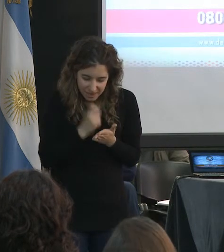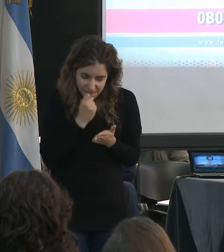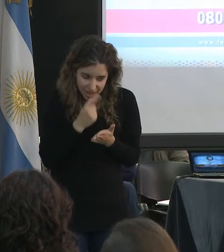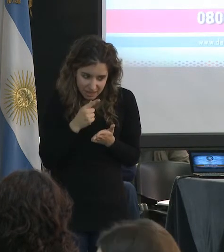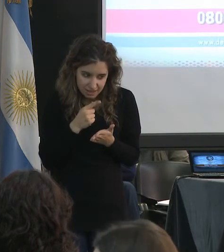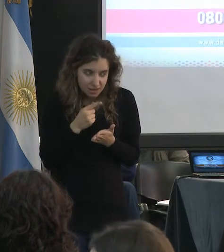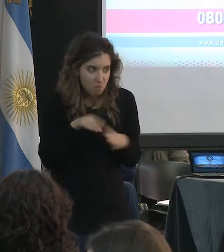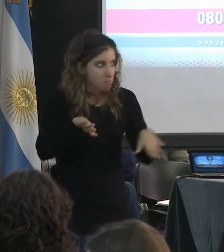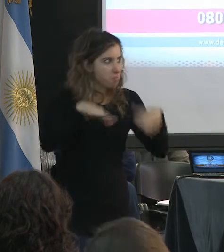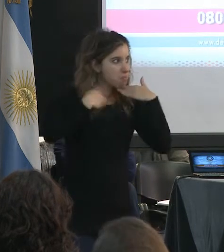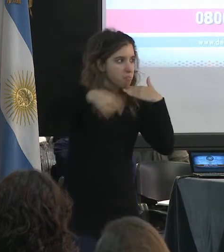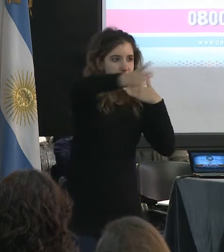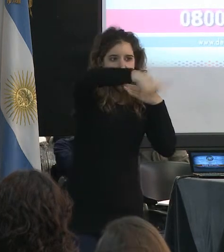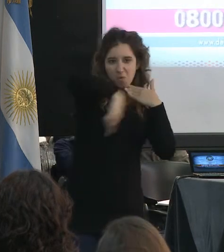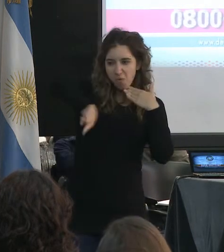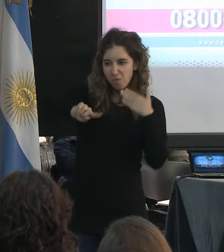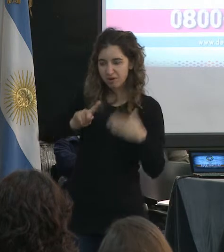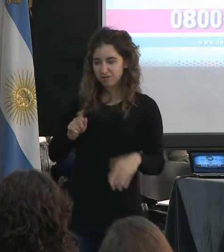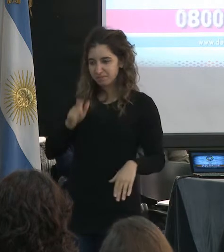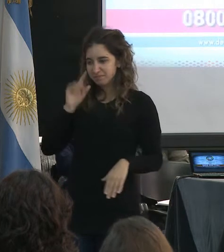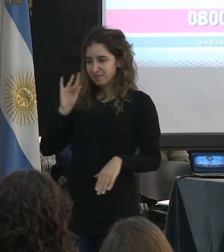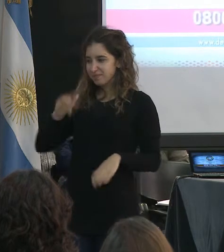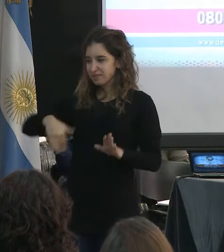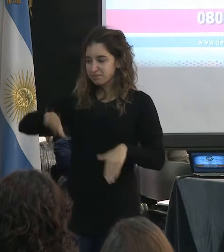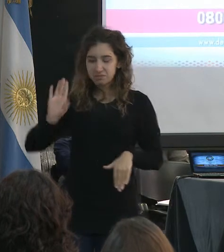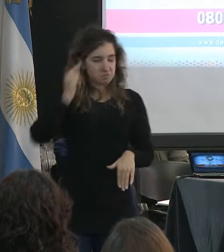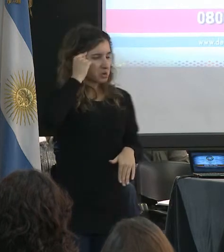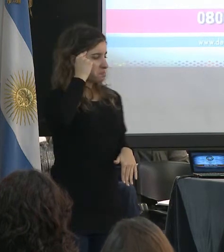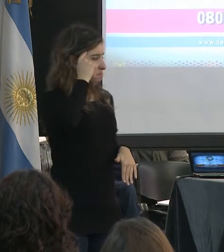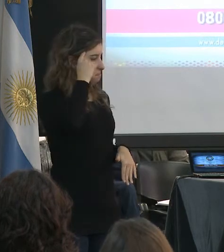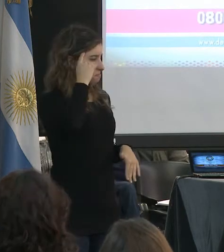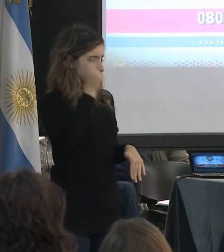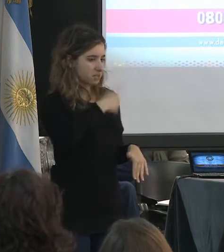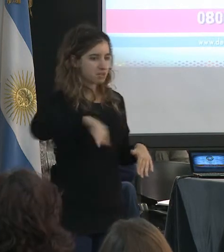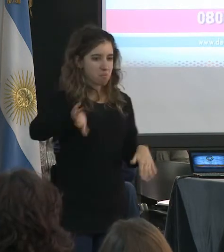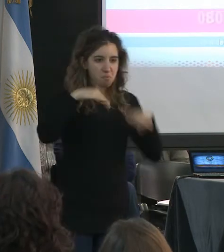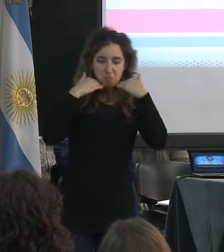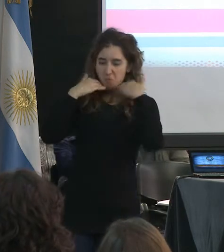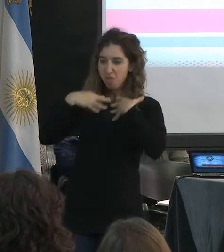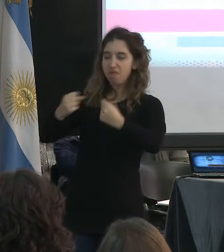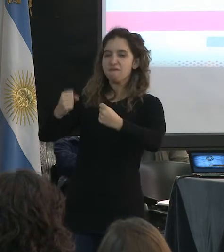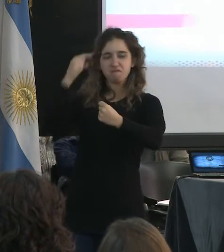Pero de acuerdo al título de la invitación, Defensoría del Público, yo me he tomado el atrevimiento